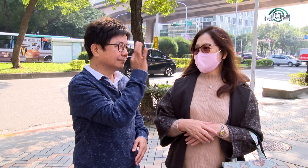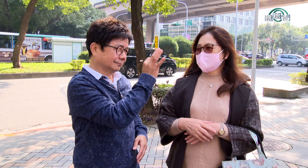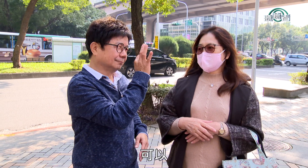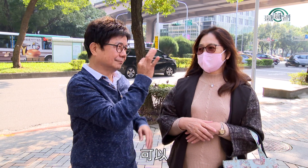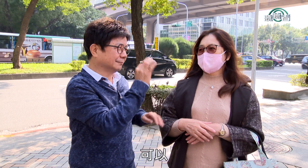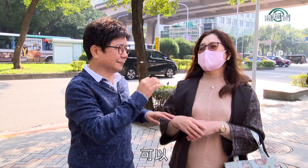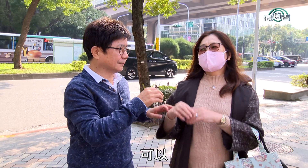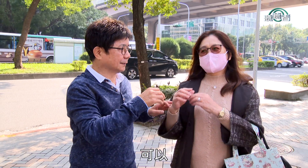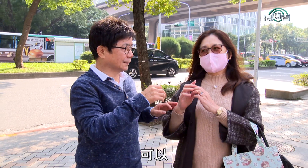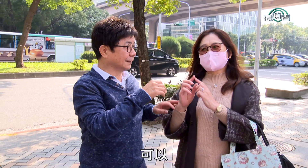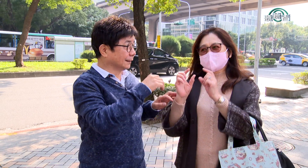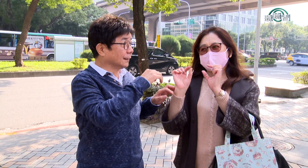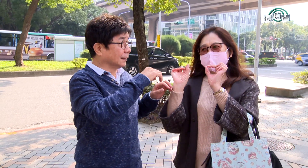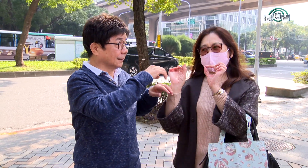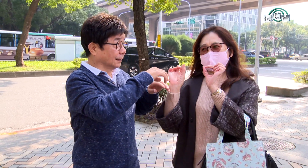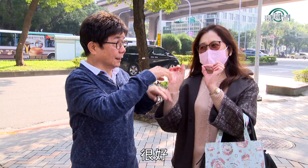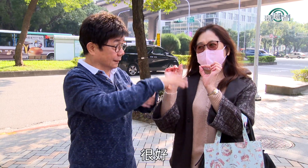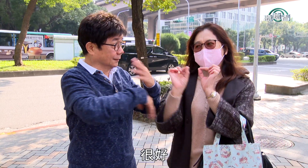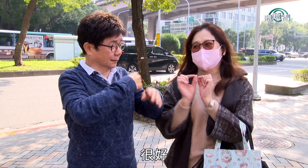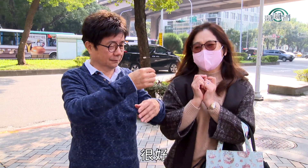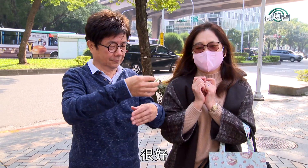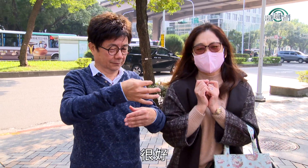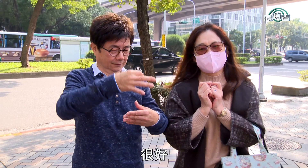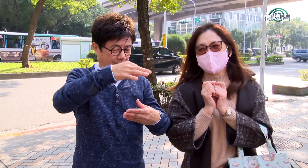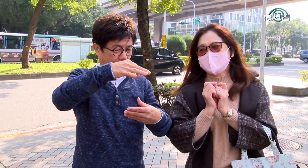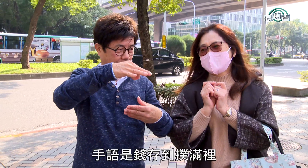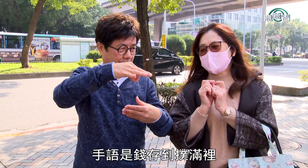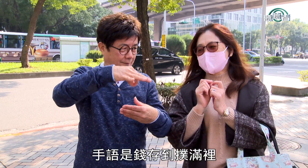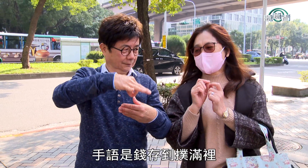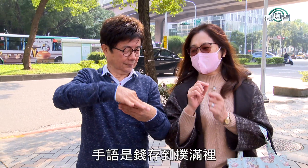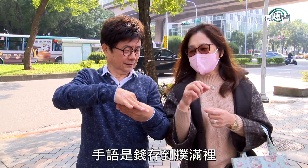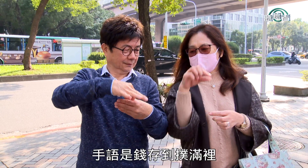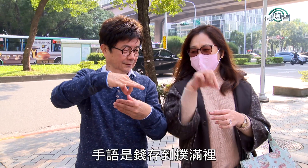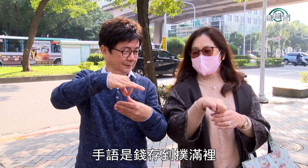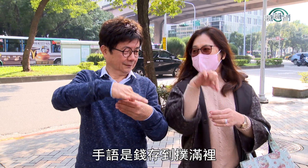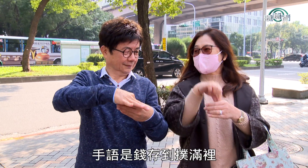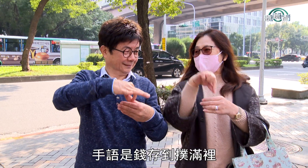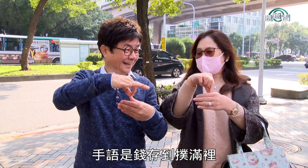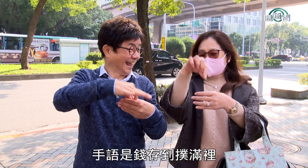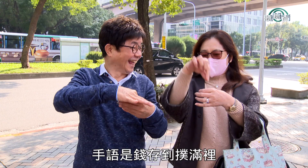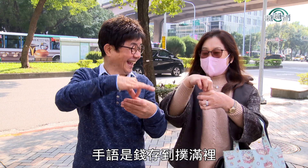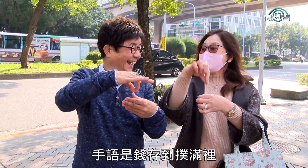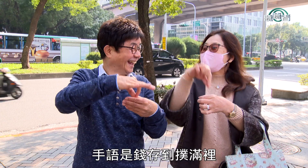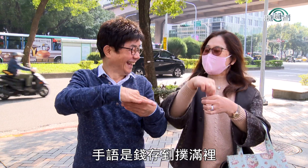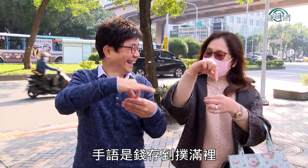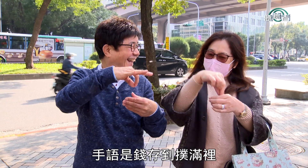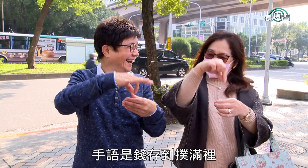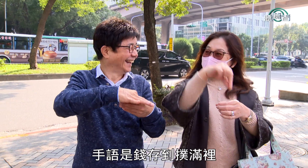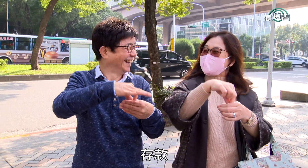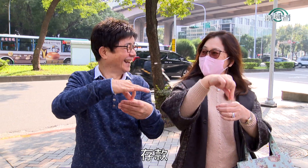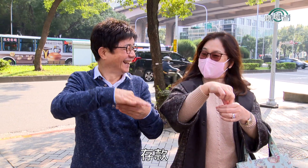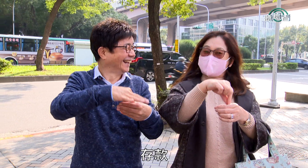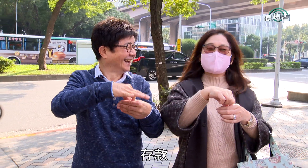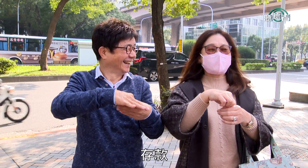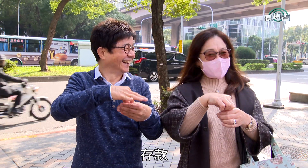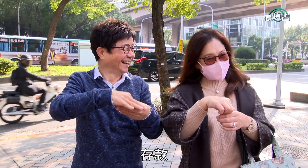可以可以很好很好手语是钱存到铺满里存款存款